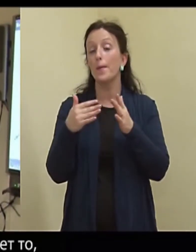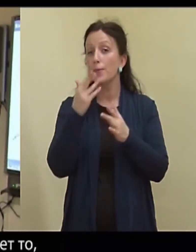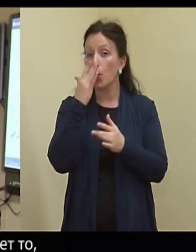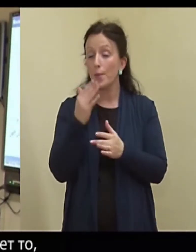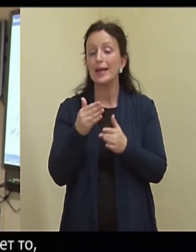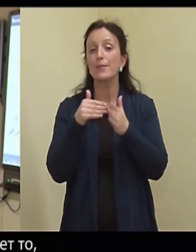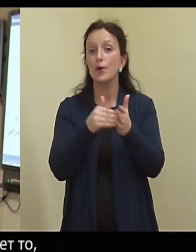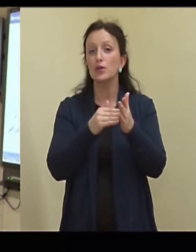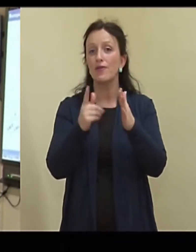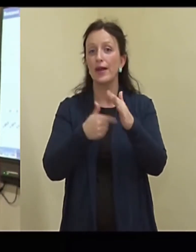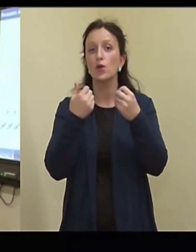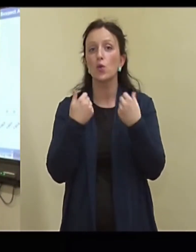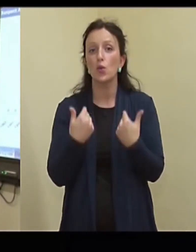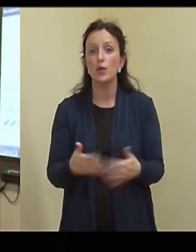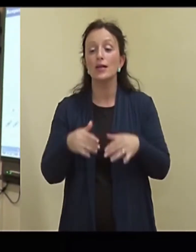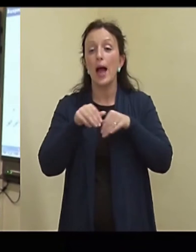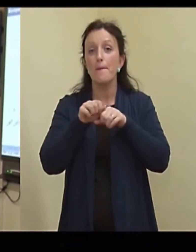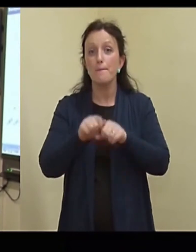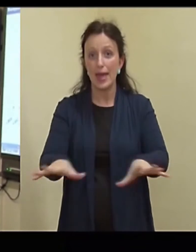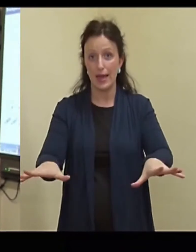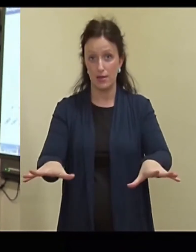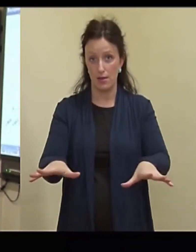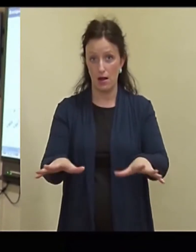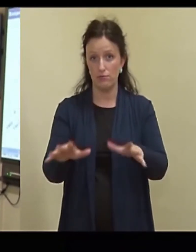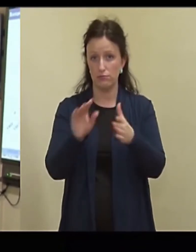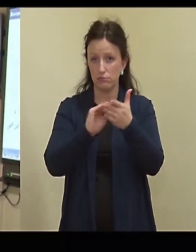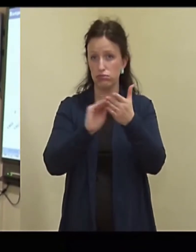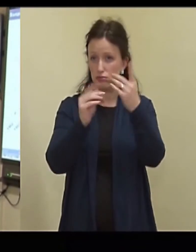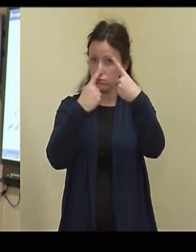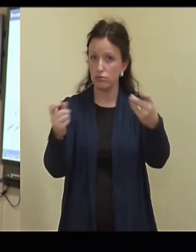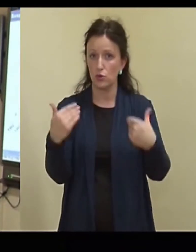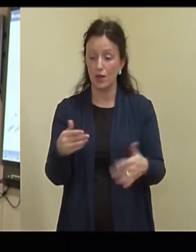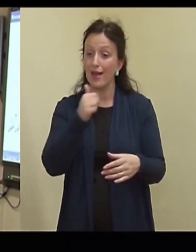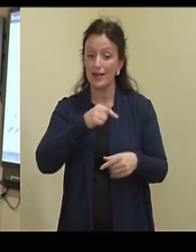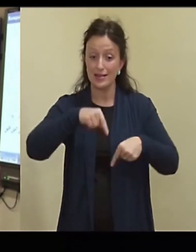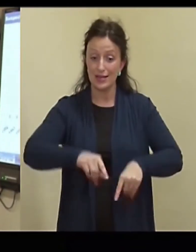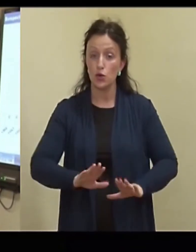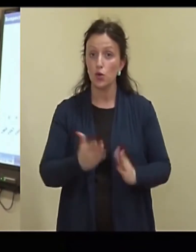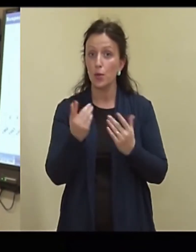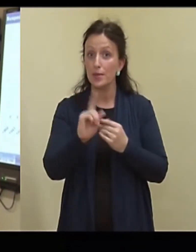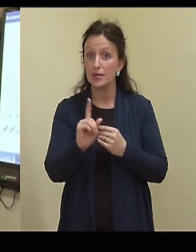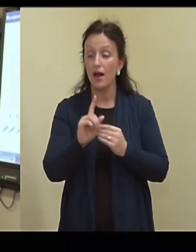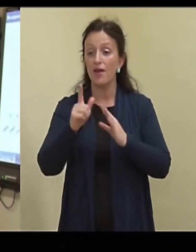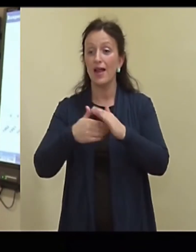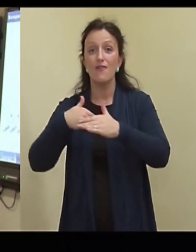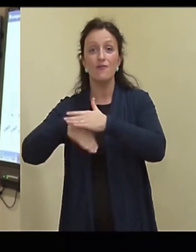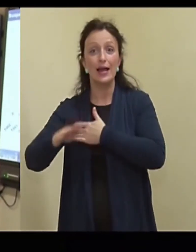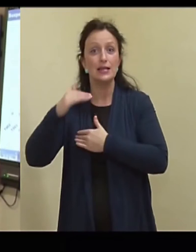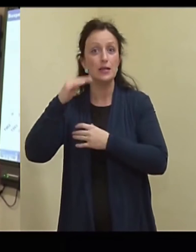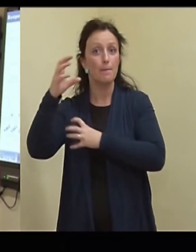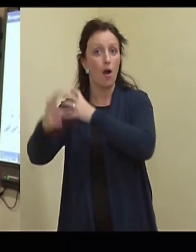kuidas meedia kajastab, mis meil endale Eestis juhtub. Ja teine asi, kuidas meedia kajastab välismaailma.